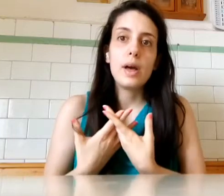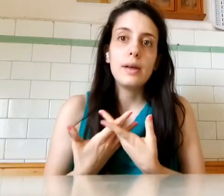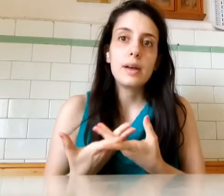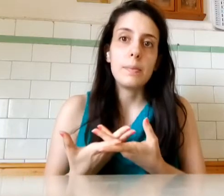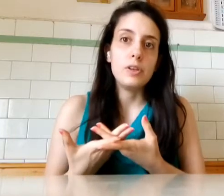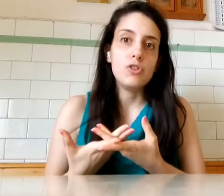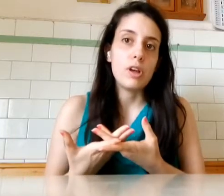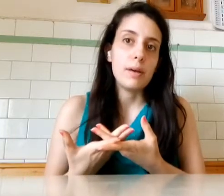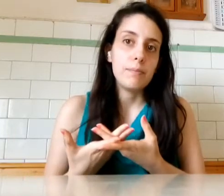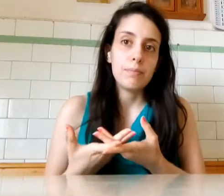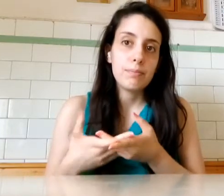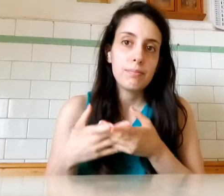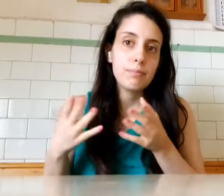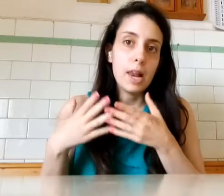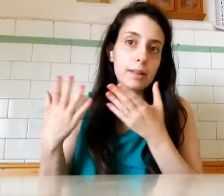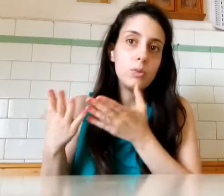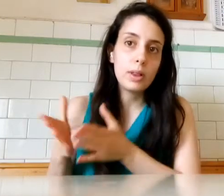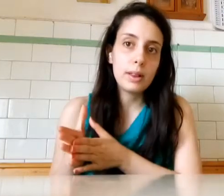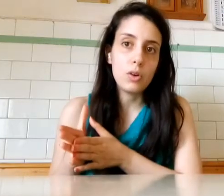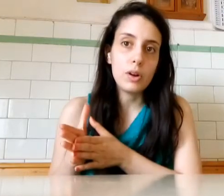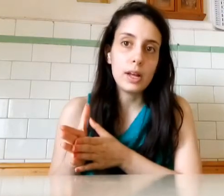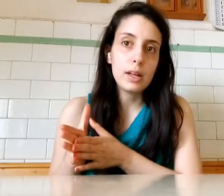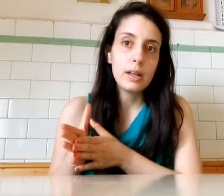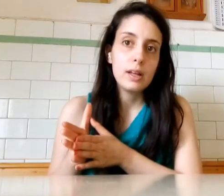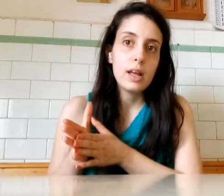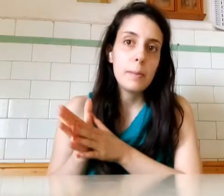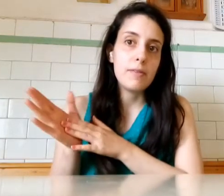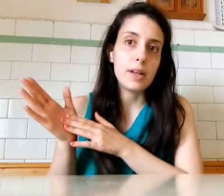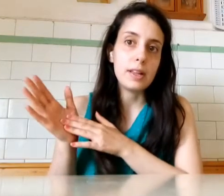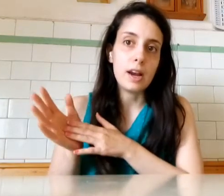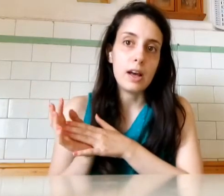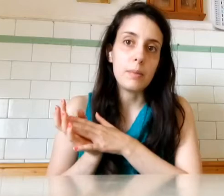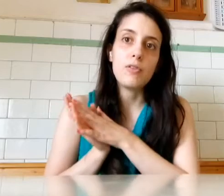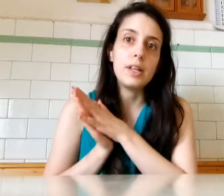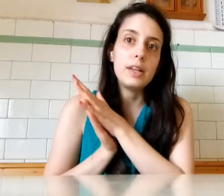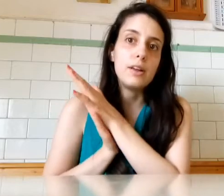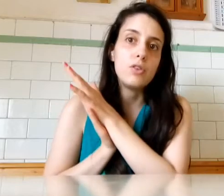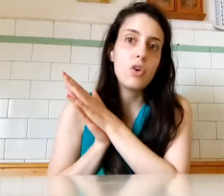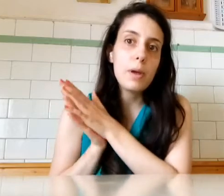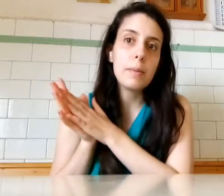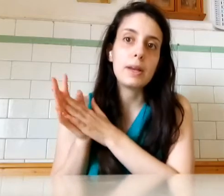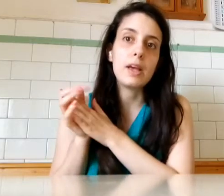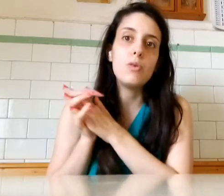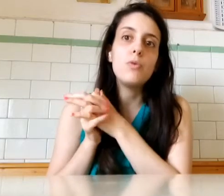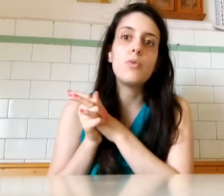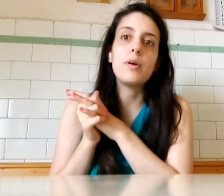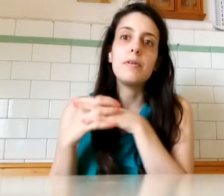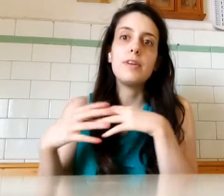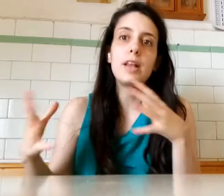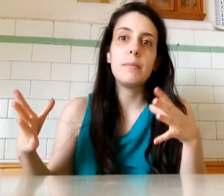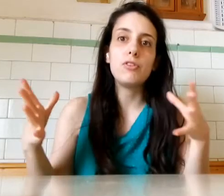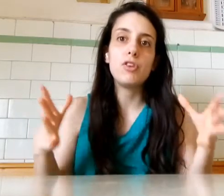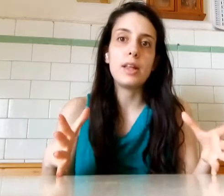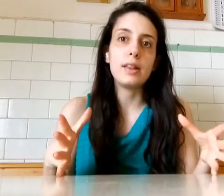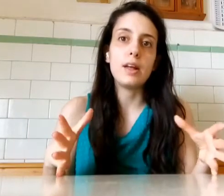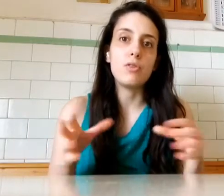Capisce La situazione E mi fa entrare Però fa entrare Solo me Perché comunque Per via dell'emergenza Non